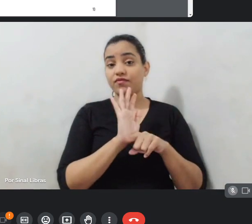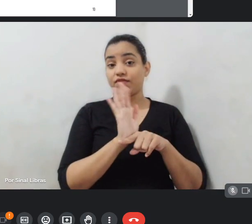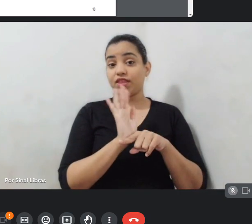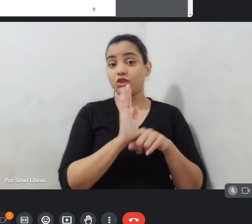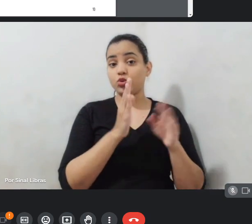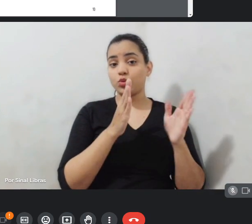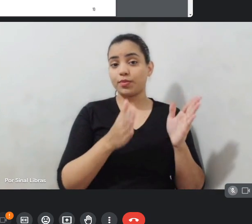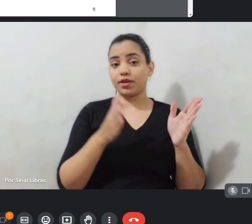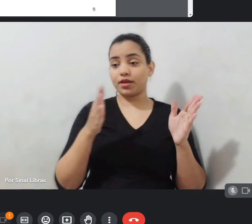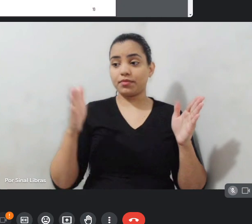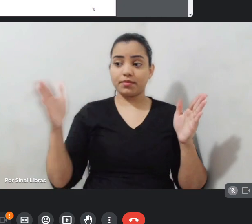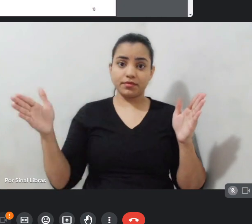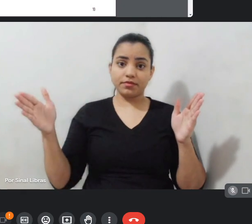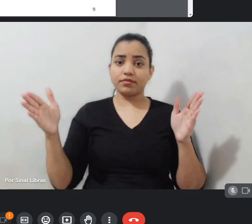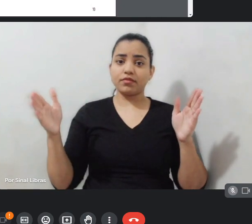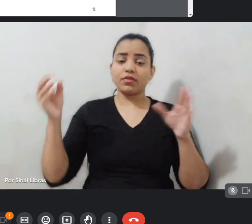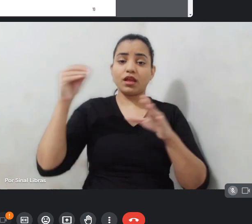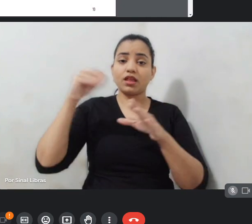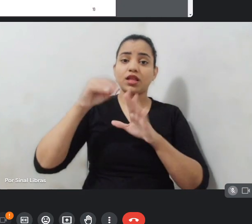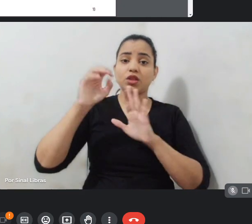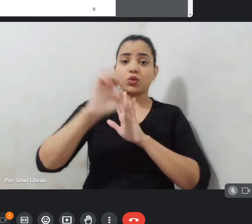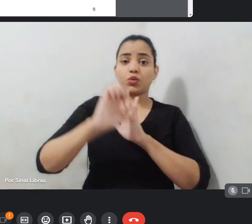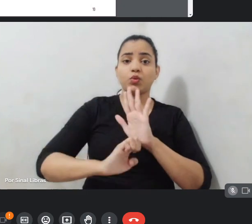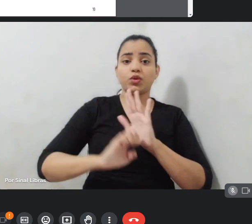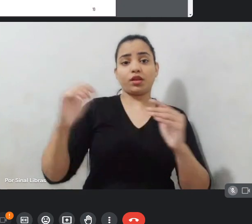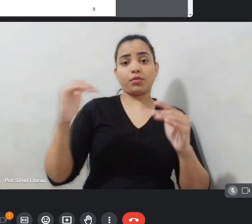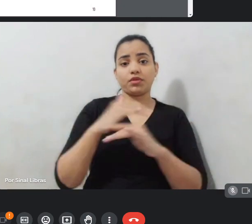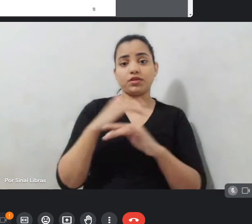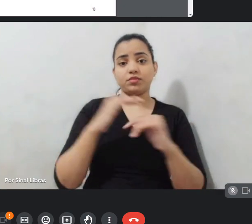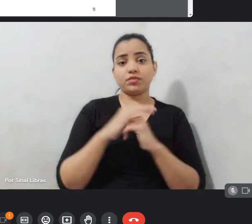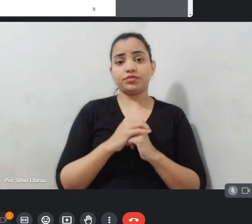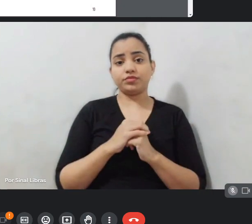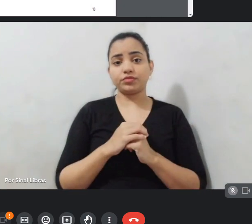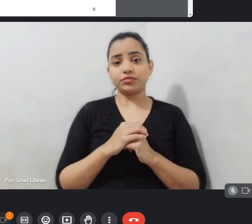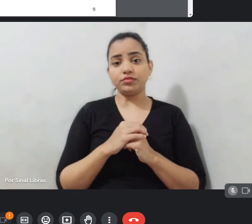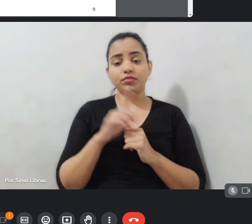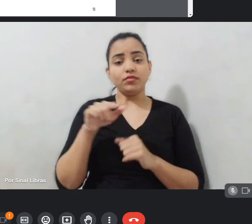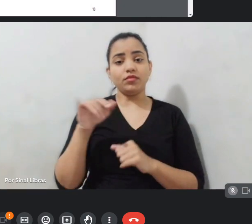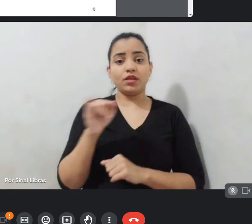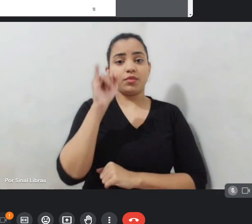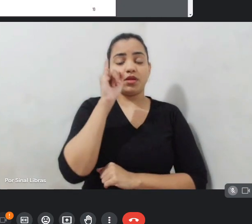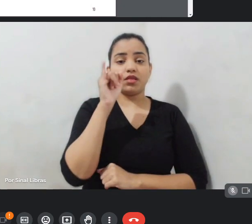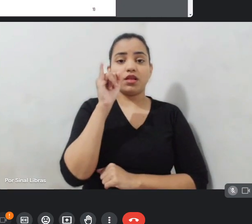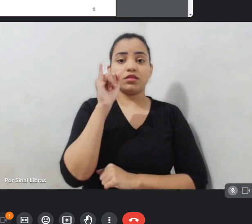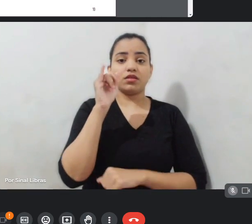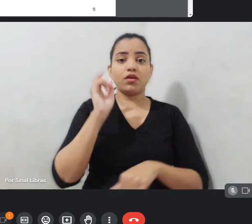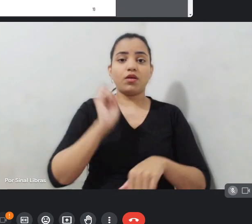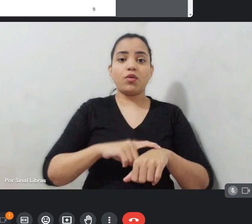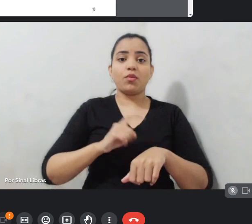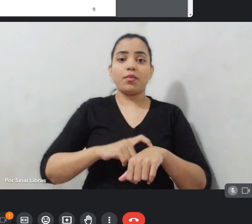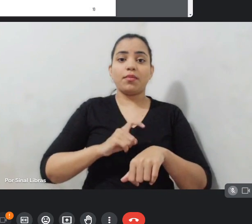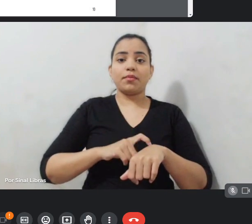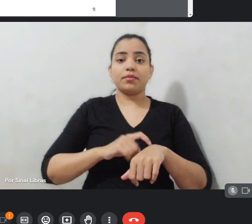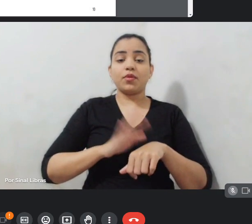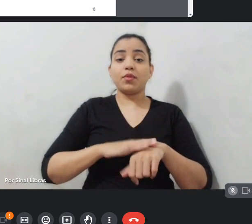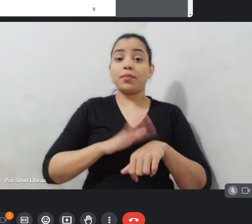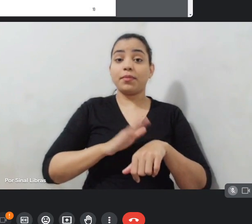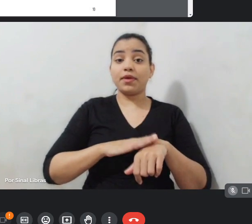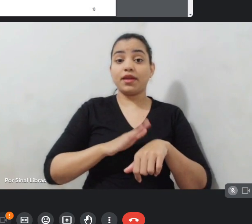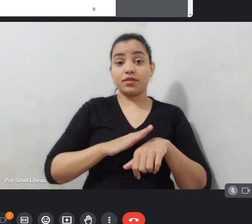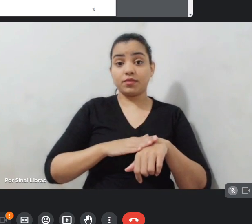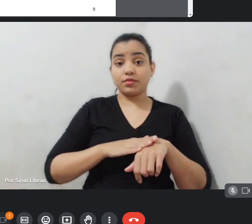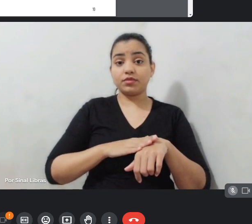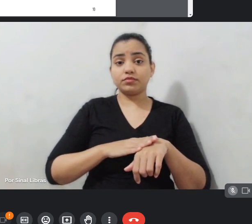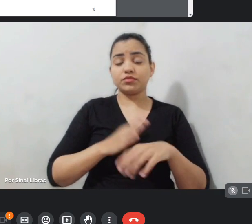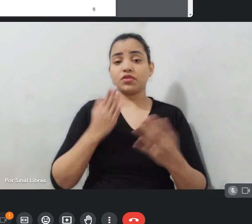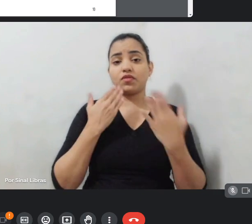editais municipais. E é importante que esse mesmo diálogo que a gente está tendo enquanto estado, vocês possam ter também